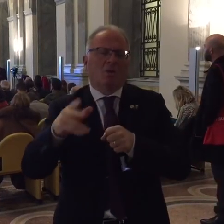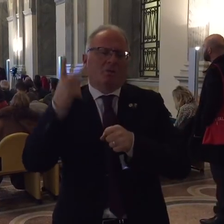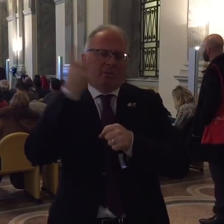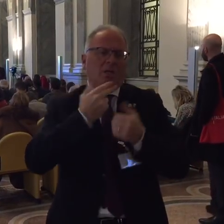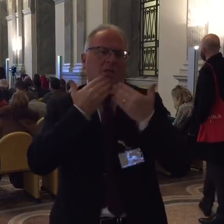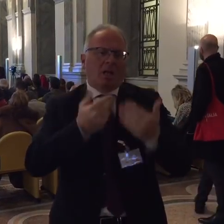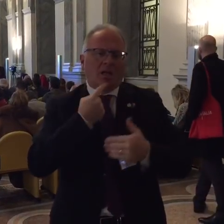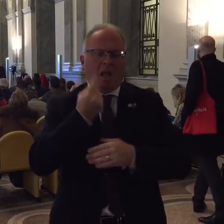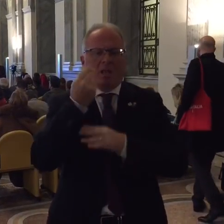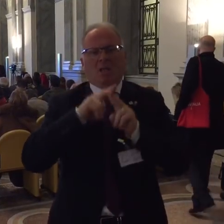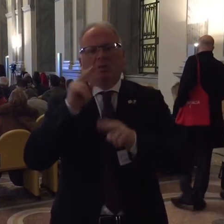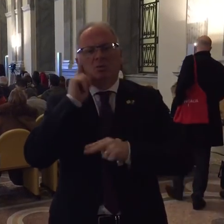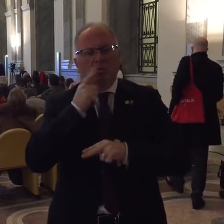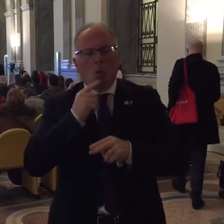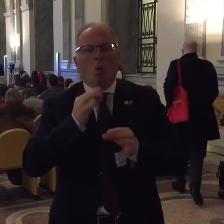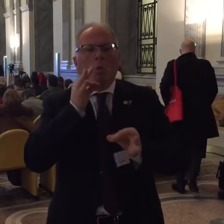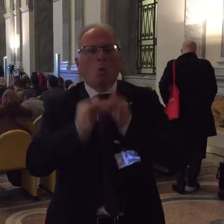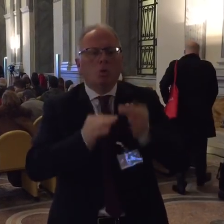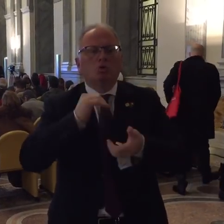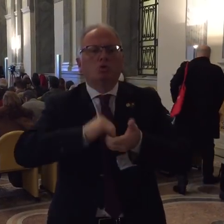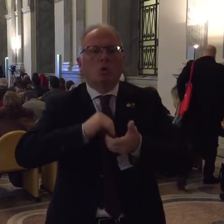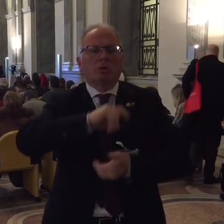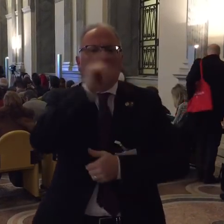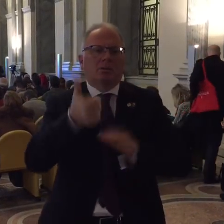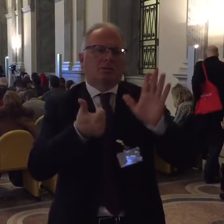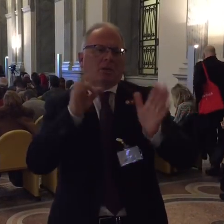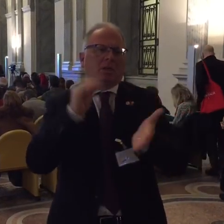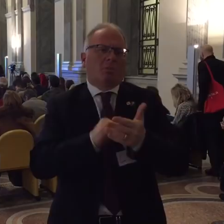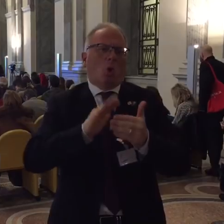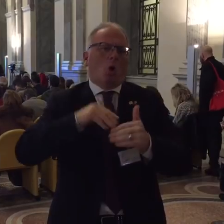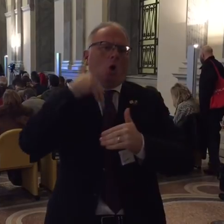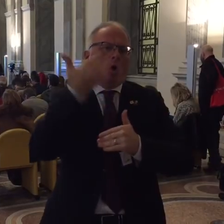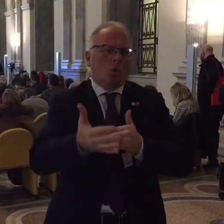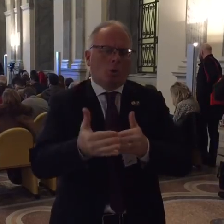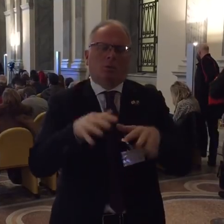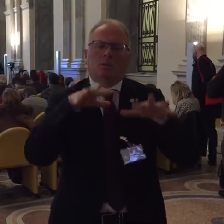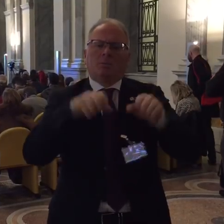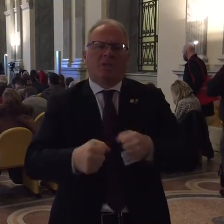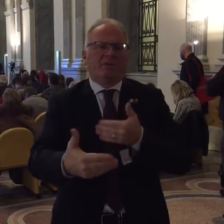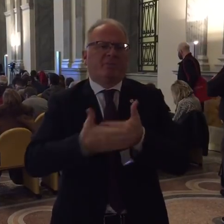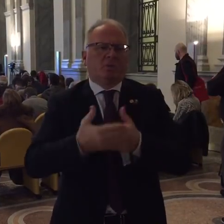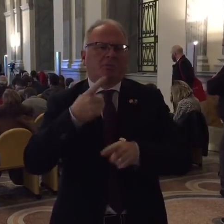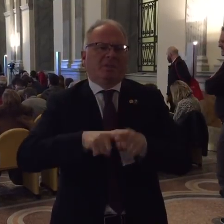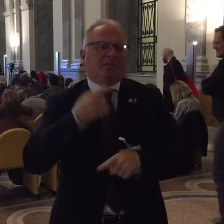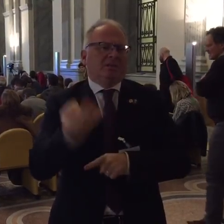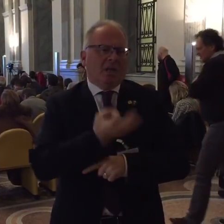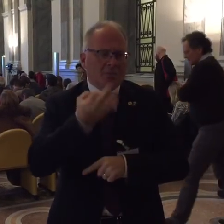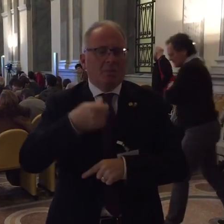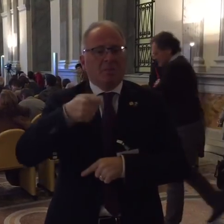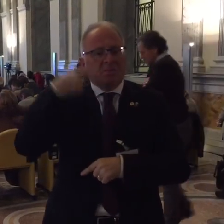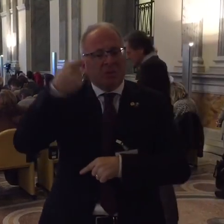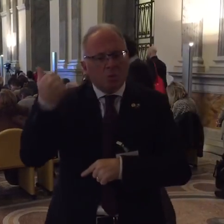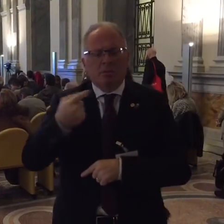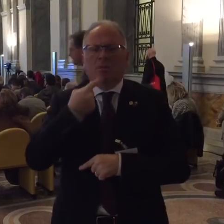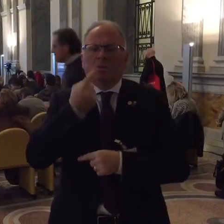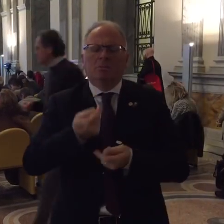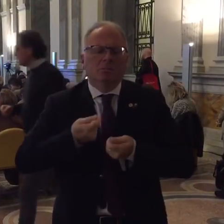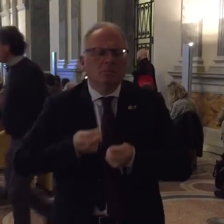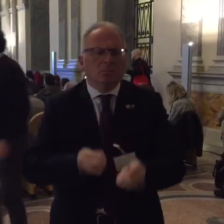azioni, dovranno imprevedere il tema di accessibilità, come strategia e intervalizzazione dei doni, poter rafforzare siccome diretti accessibilità